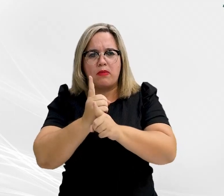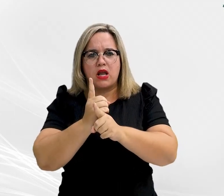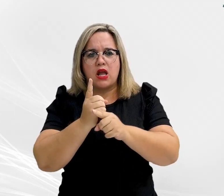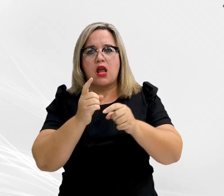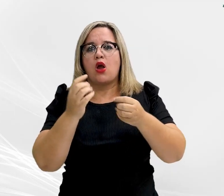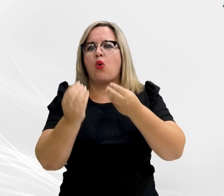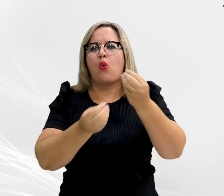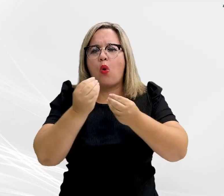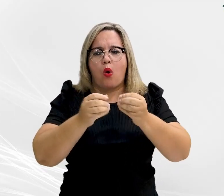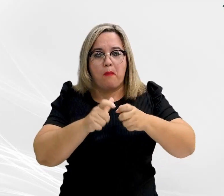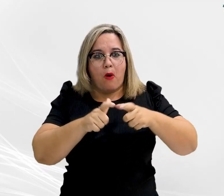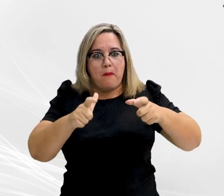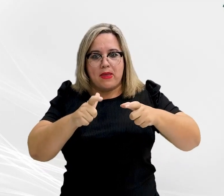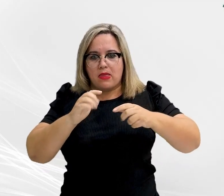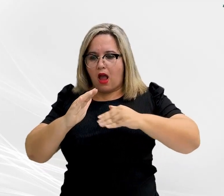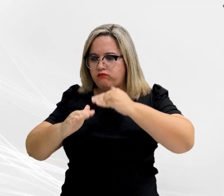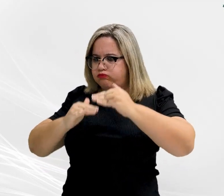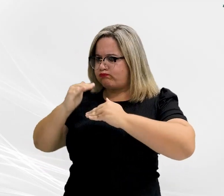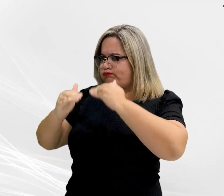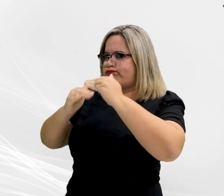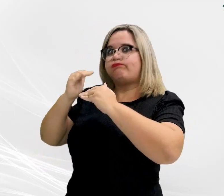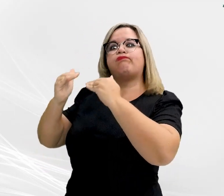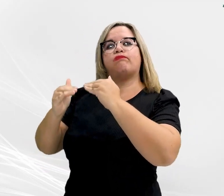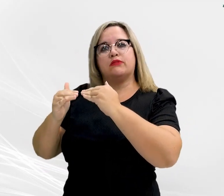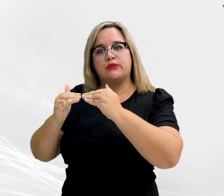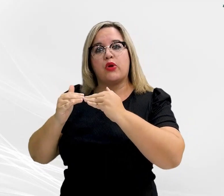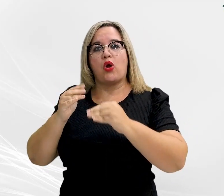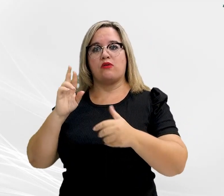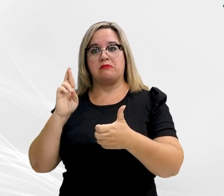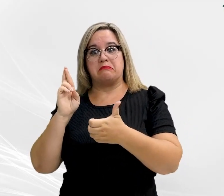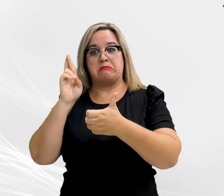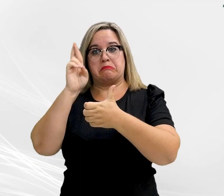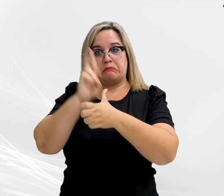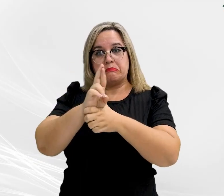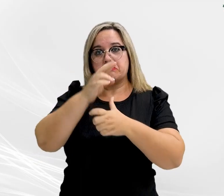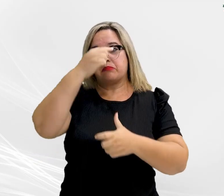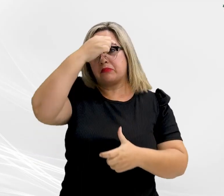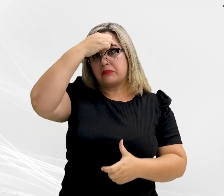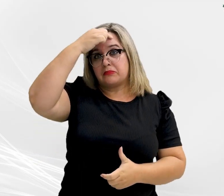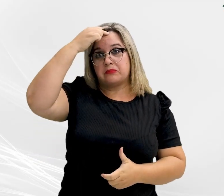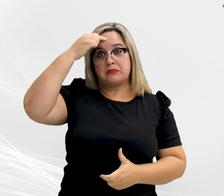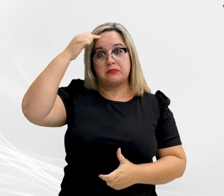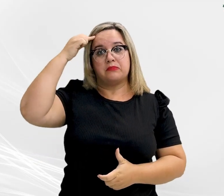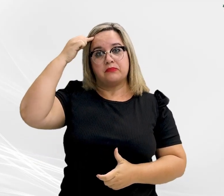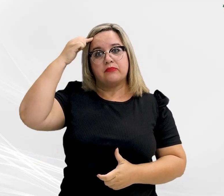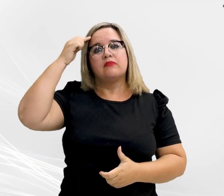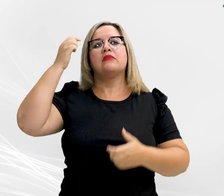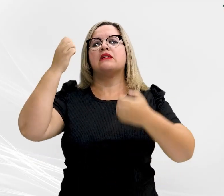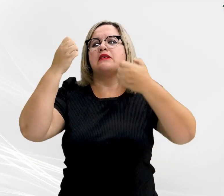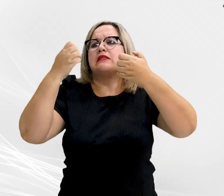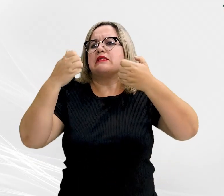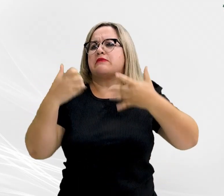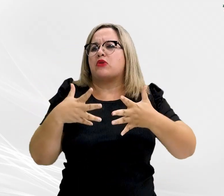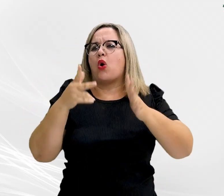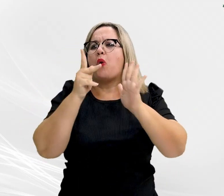aumentar a produtividade. O Procurador-Geral de Justiça, José Antônio Borges Pereira, destacou que o projeto